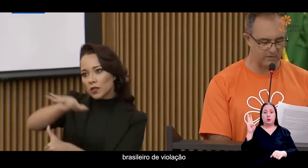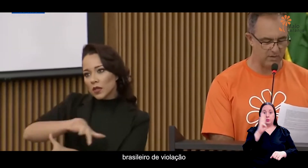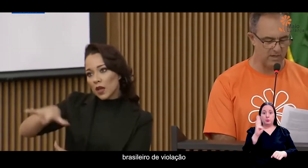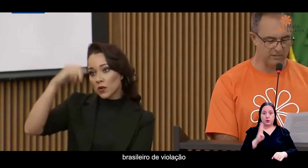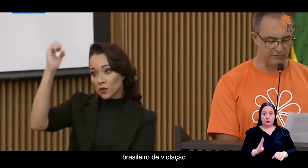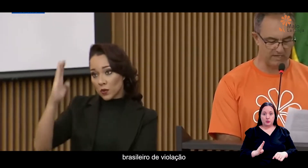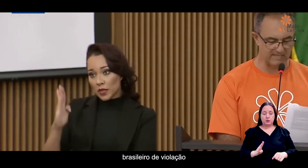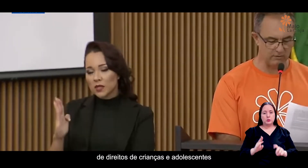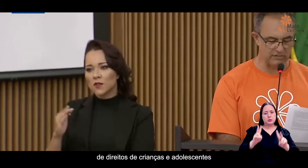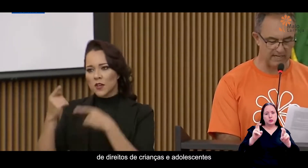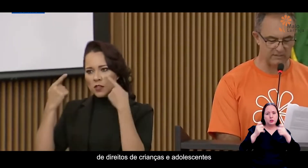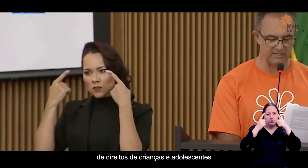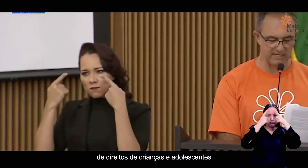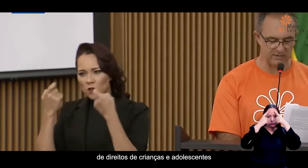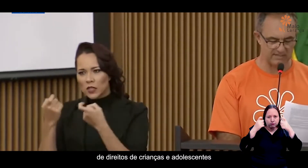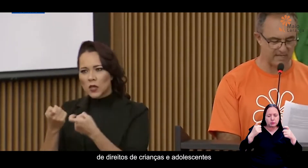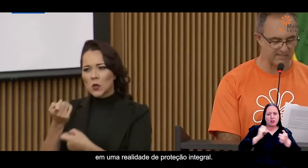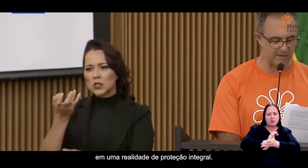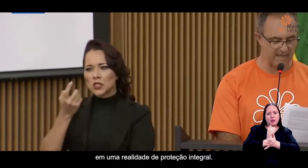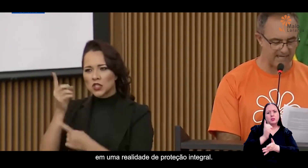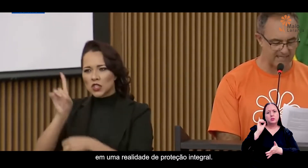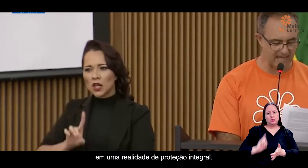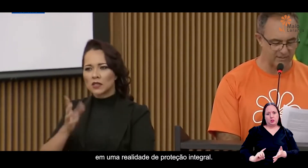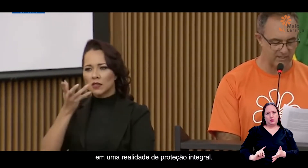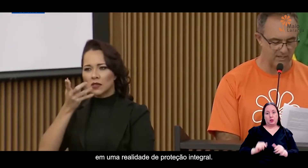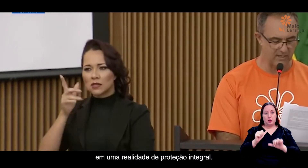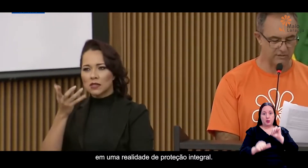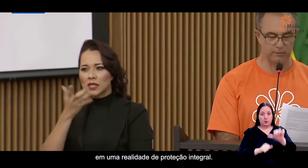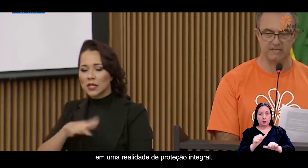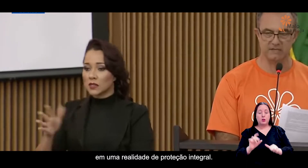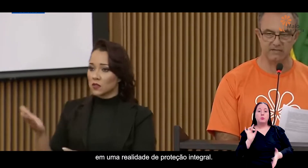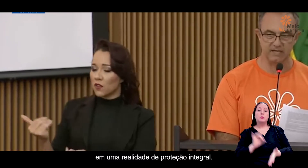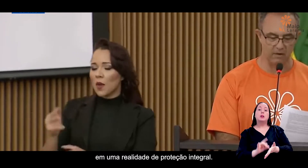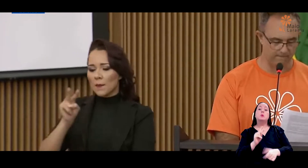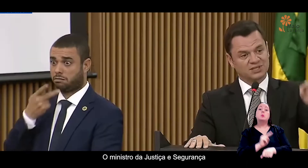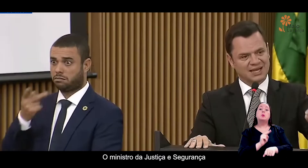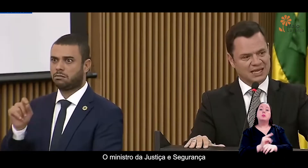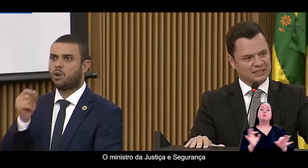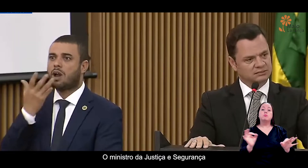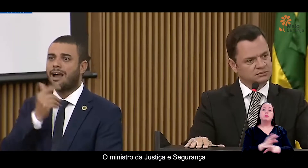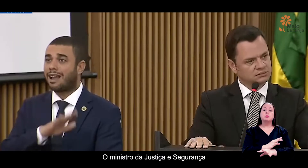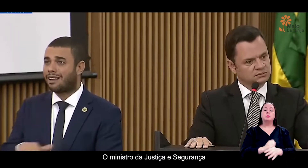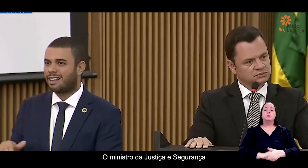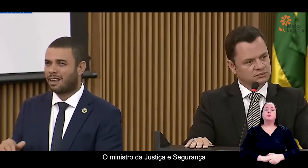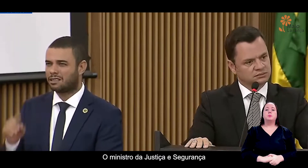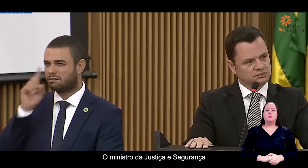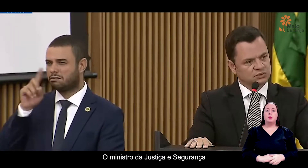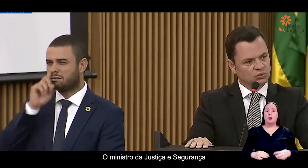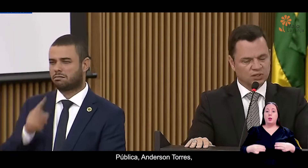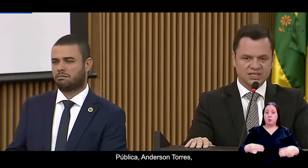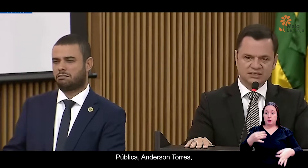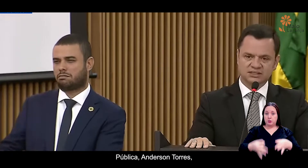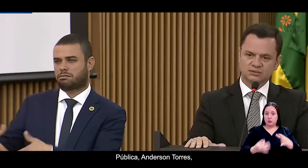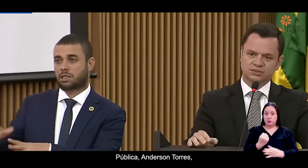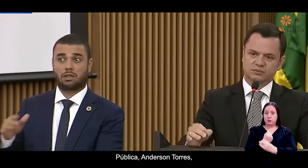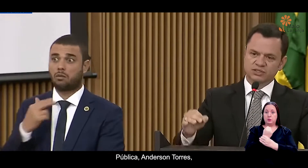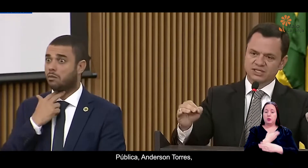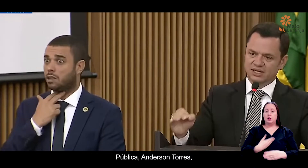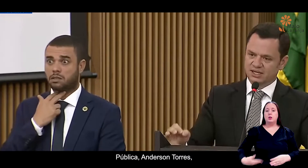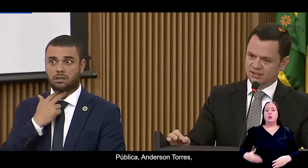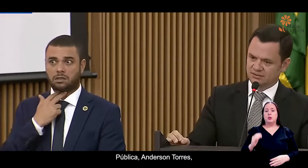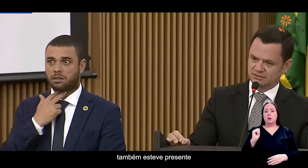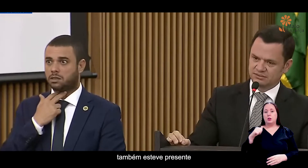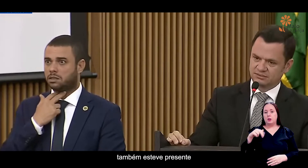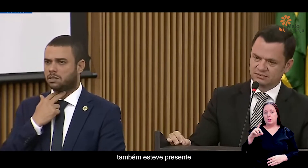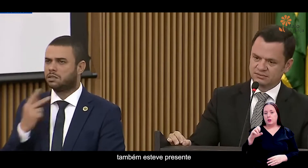brasileiro de violação de direitos de crianças e adolescentes em uma realidade de proteção integral. O ministro da Justiça e Segurança Pública, Anderson